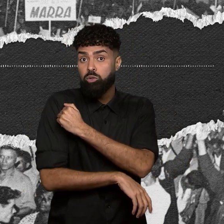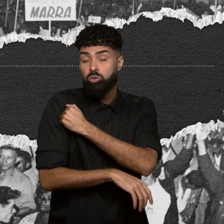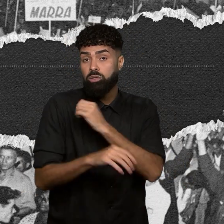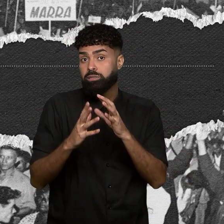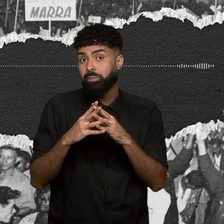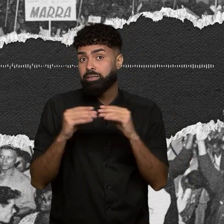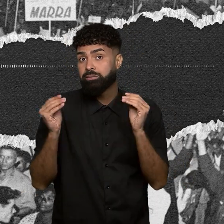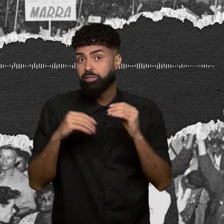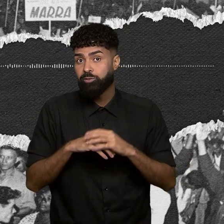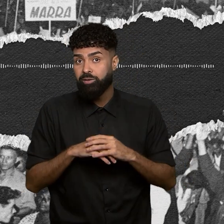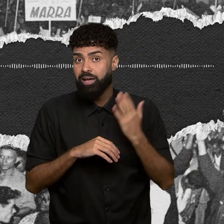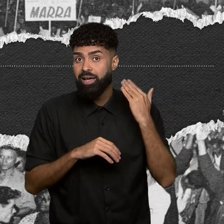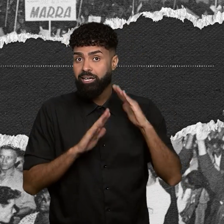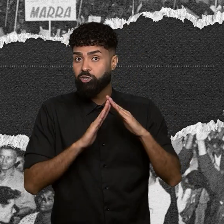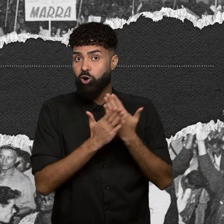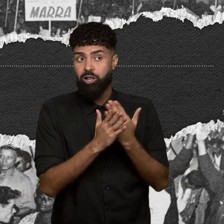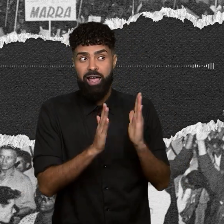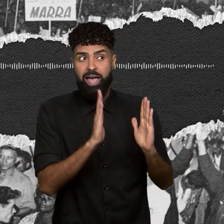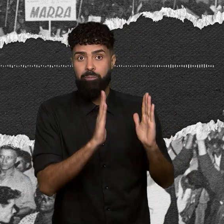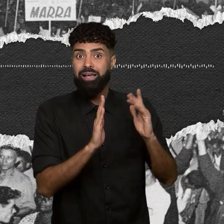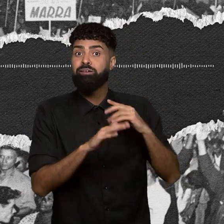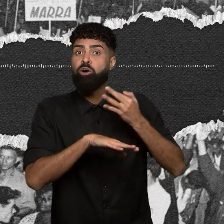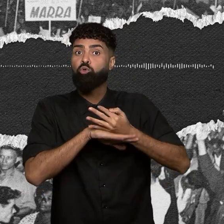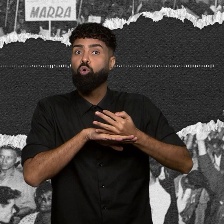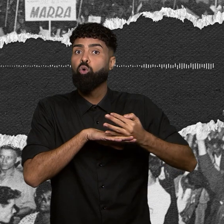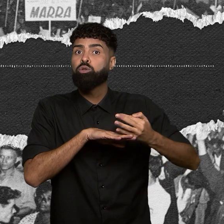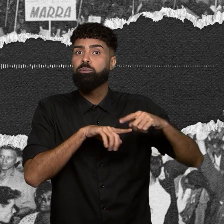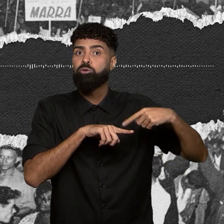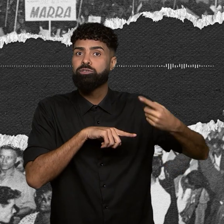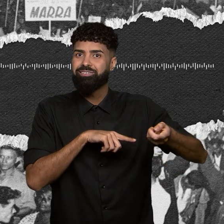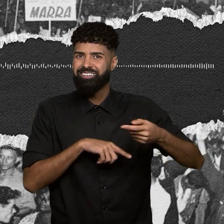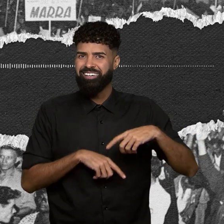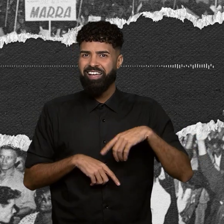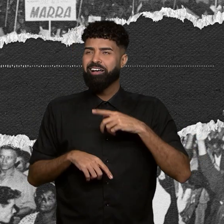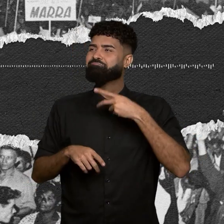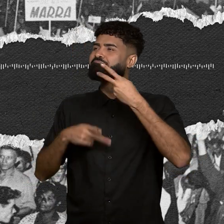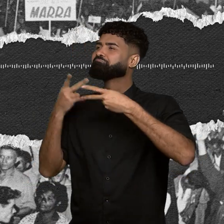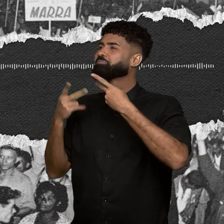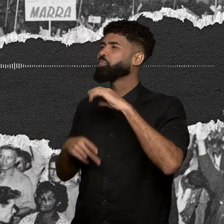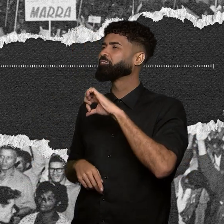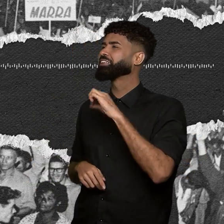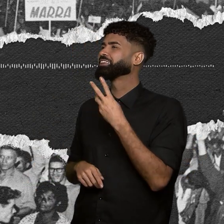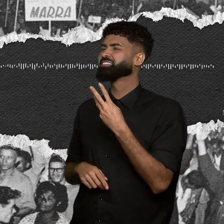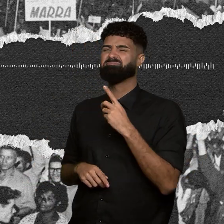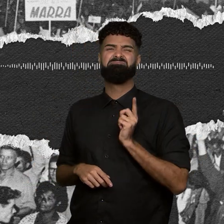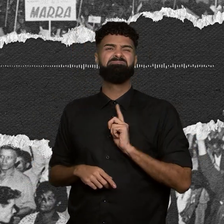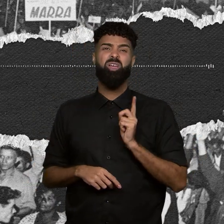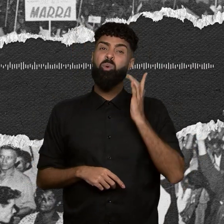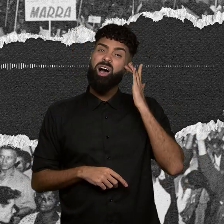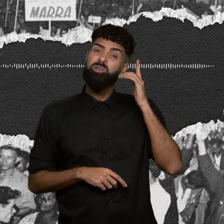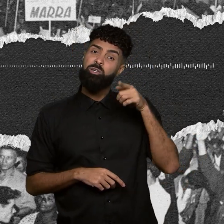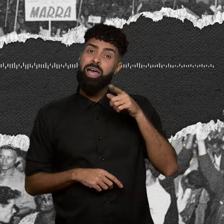escola na época. Então, existe o número de 93, porque eu acho que foi o número de corpos que